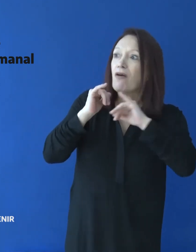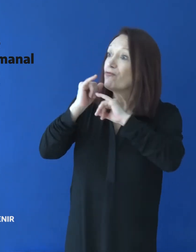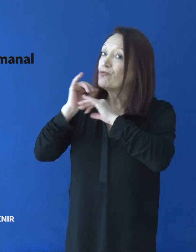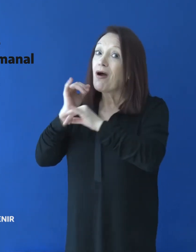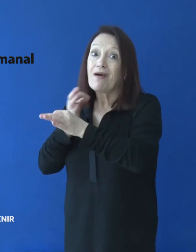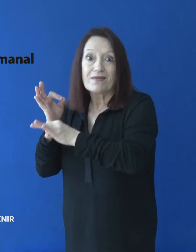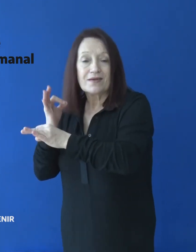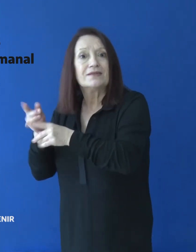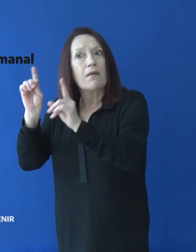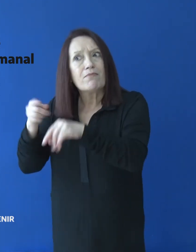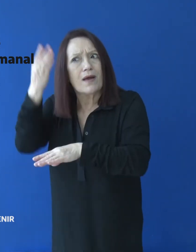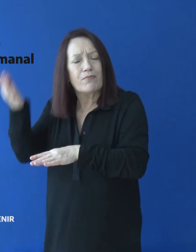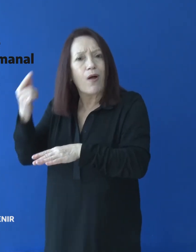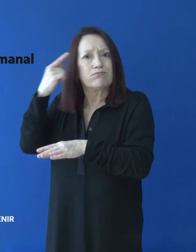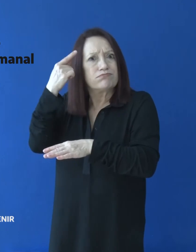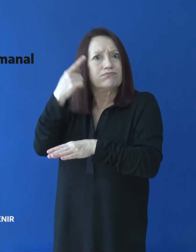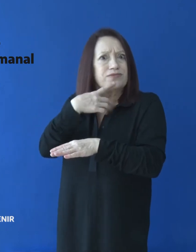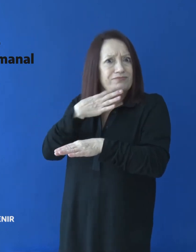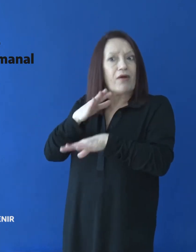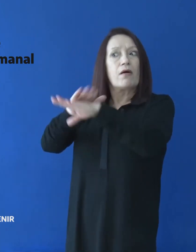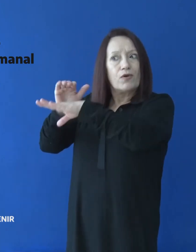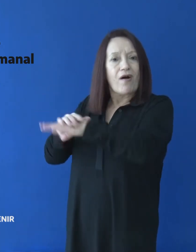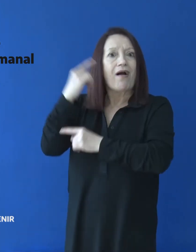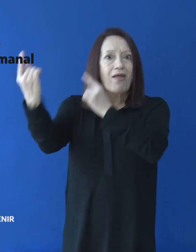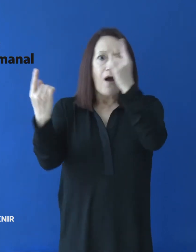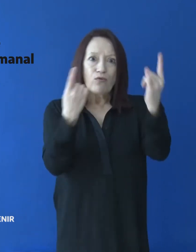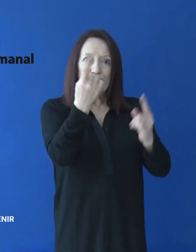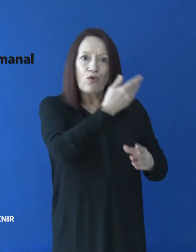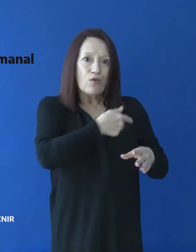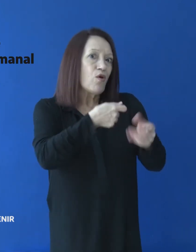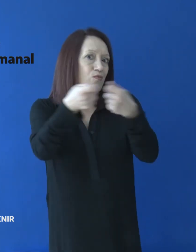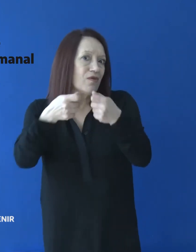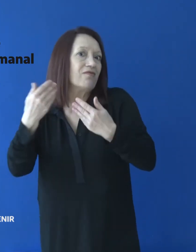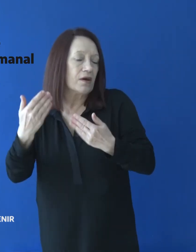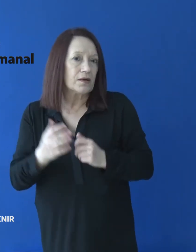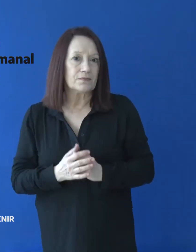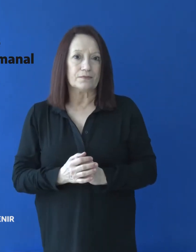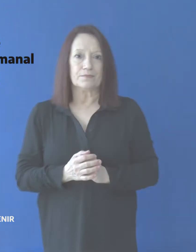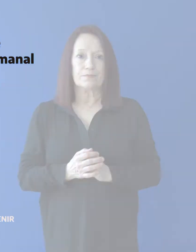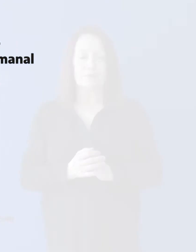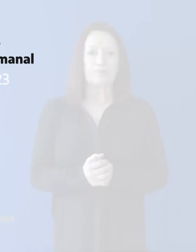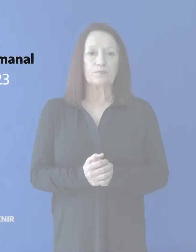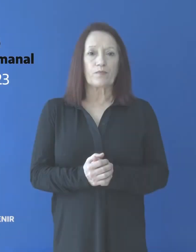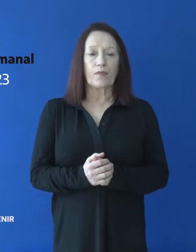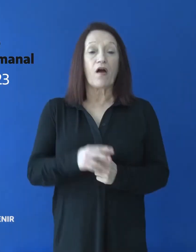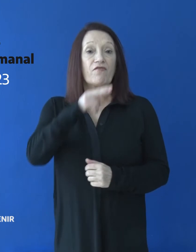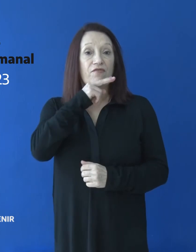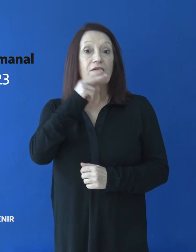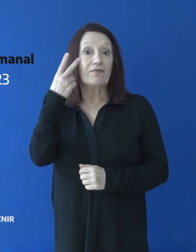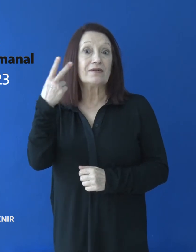conciencia y responsabilidad individual por parte del comerciante. Viernes 23,